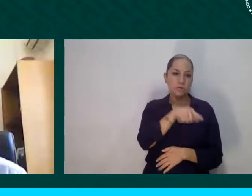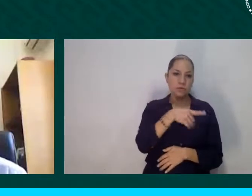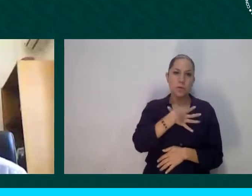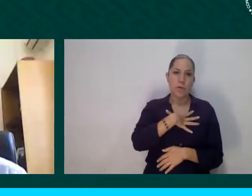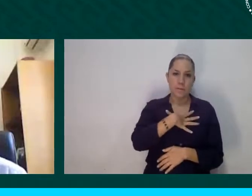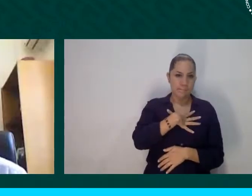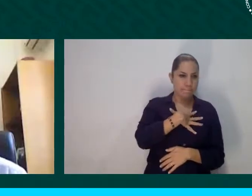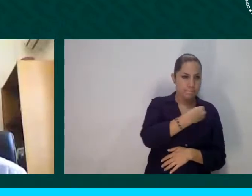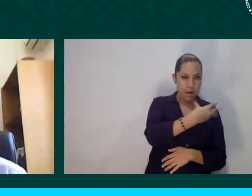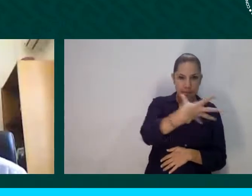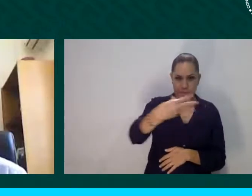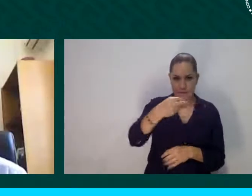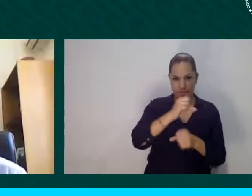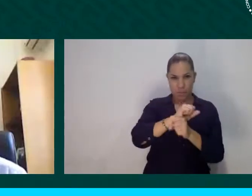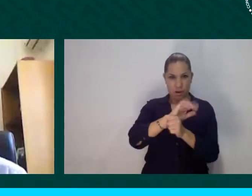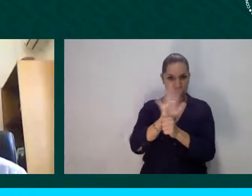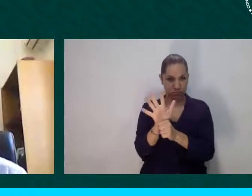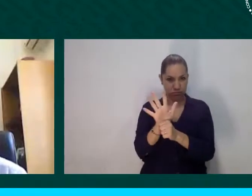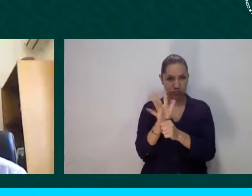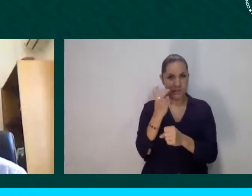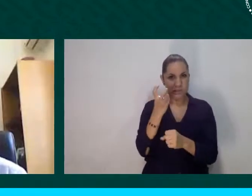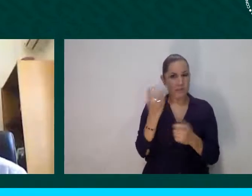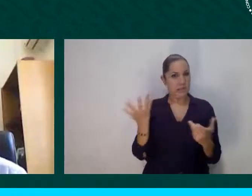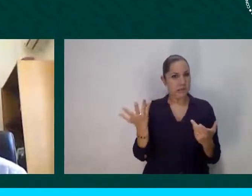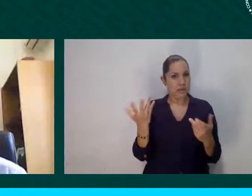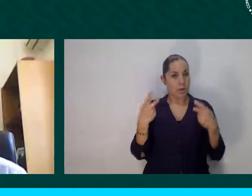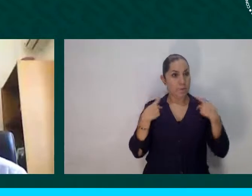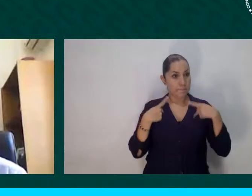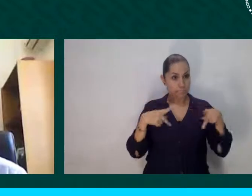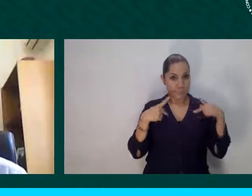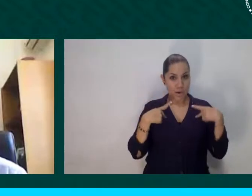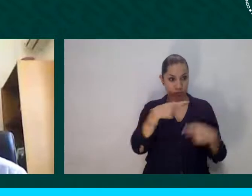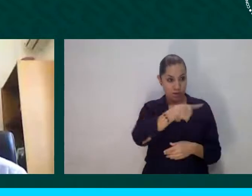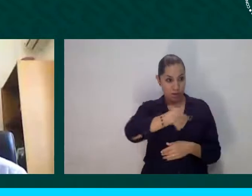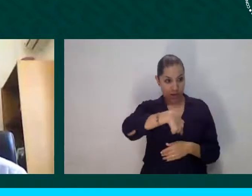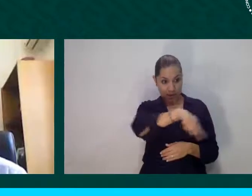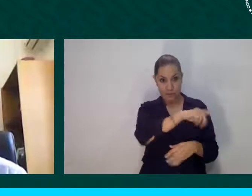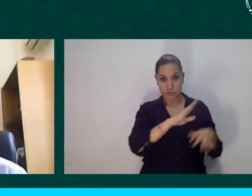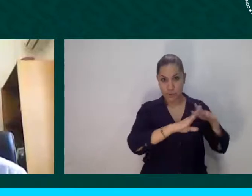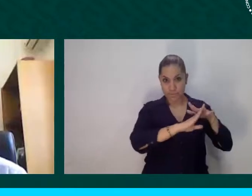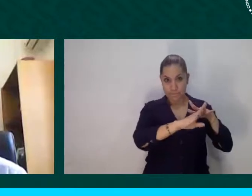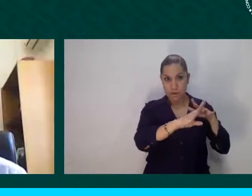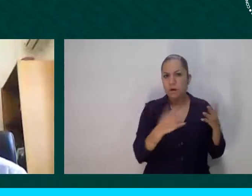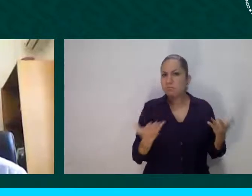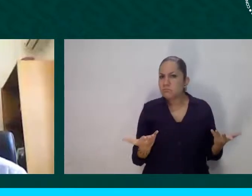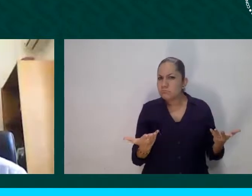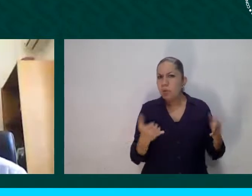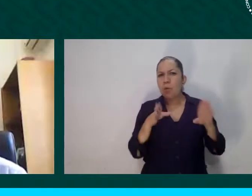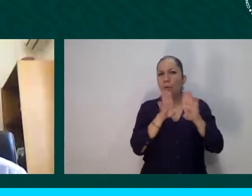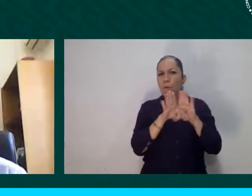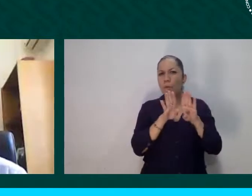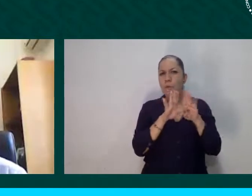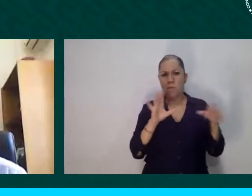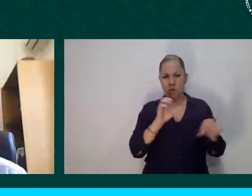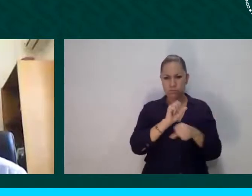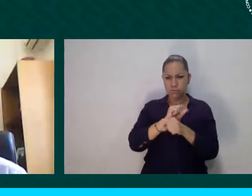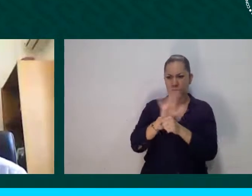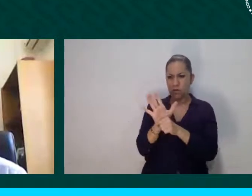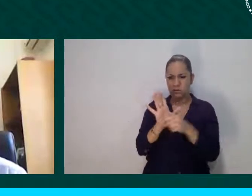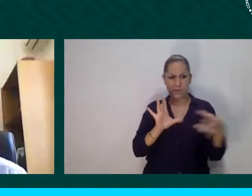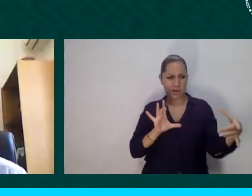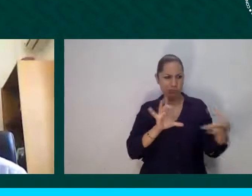han tenido un impacto diferenciador. Como todos sabemos, la gran mayoría de países